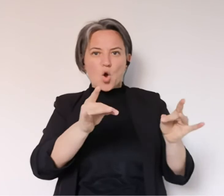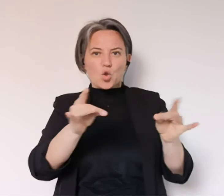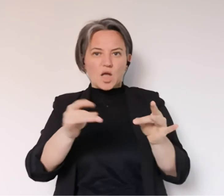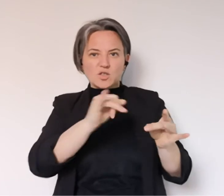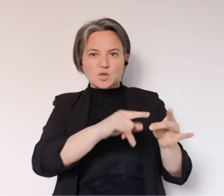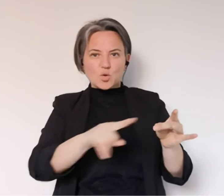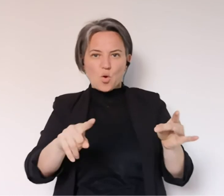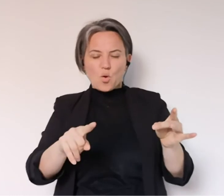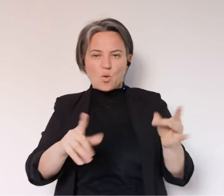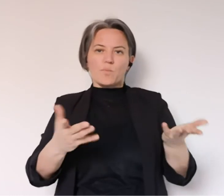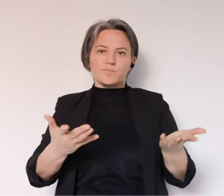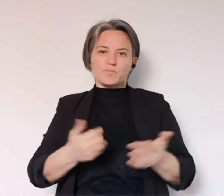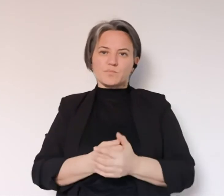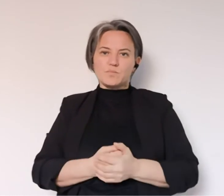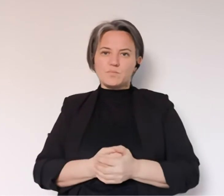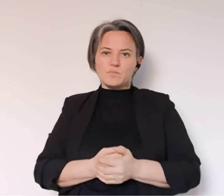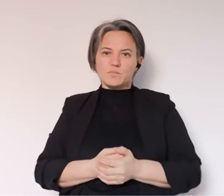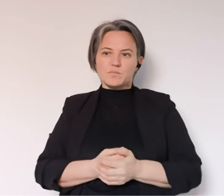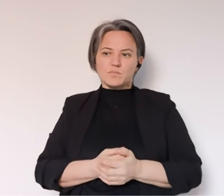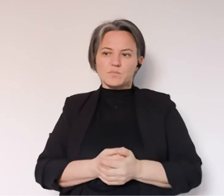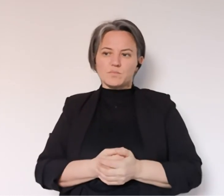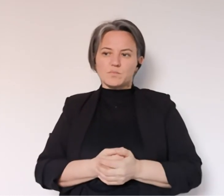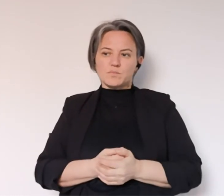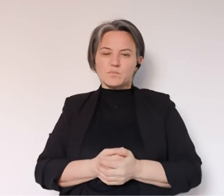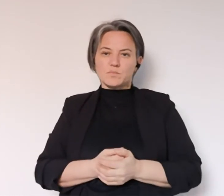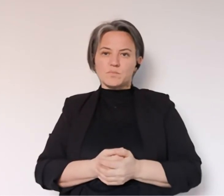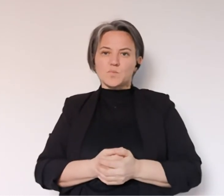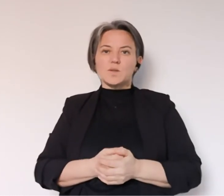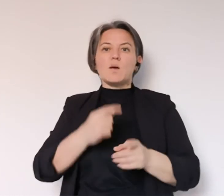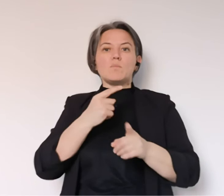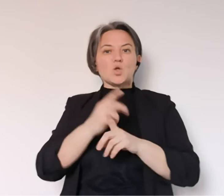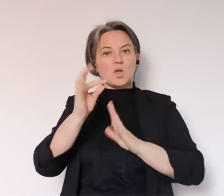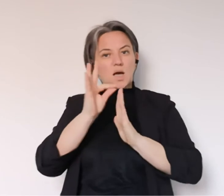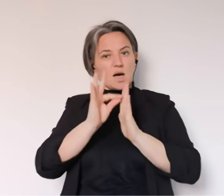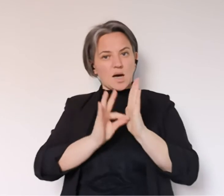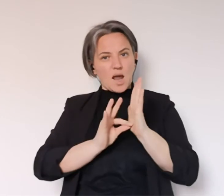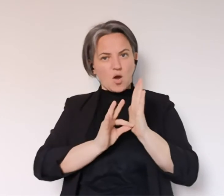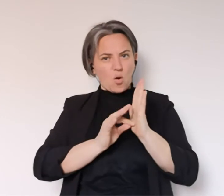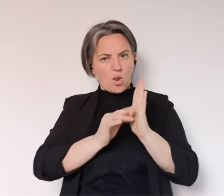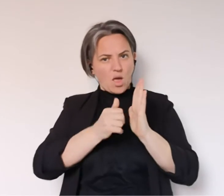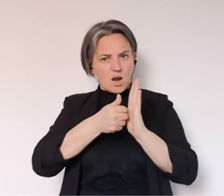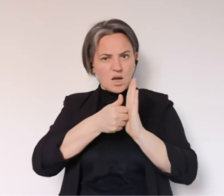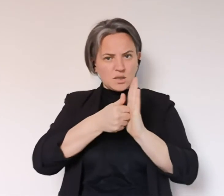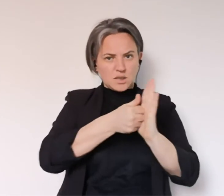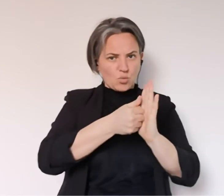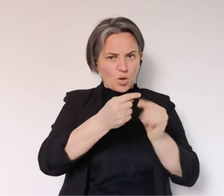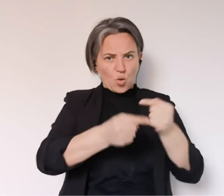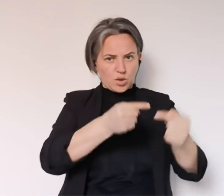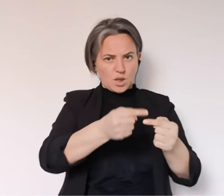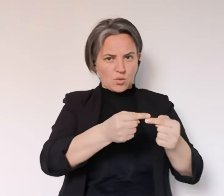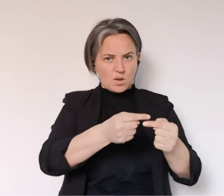situazione di tutto il nucleo familiare, altrimenti rischiamo di seguire le regole da una parte che